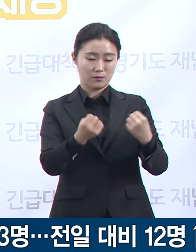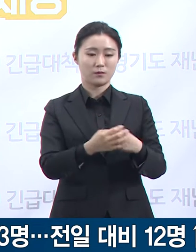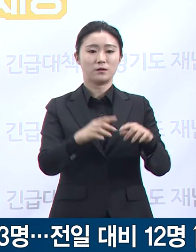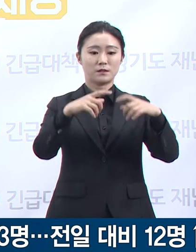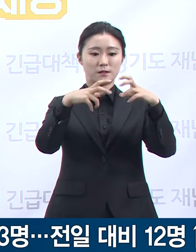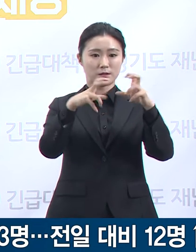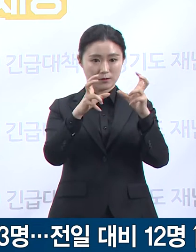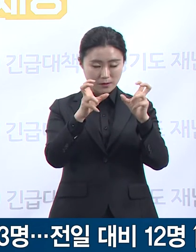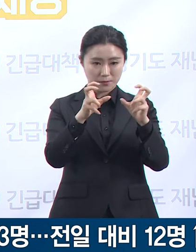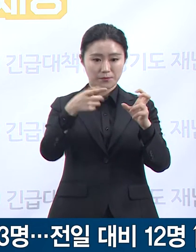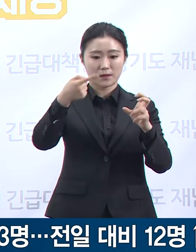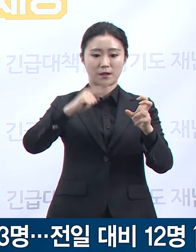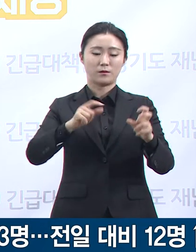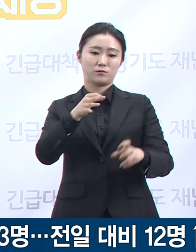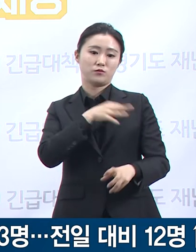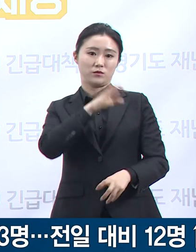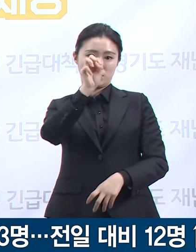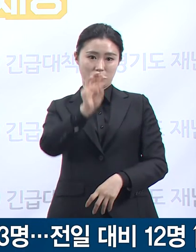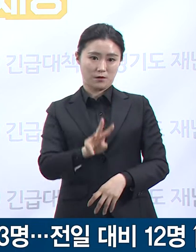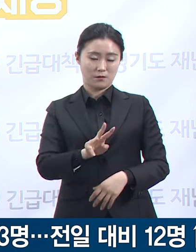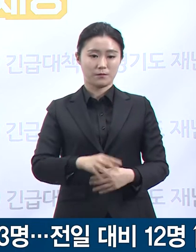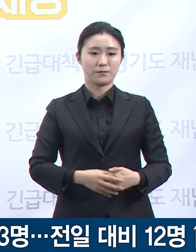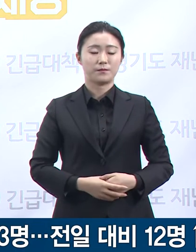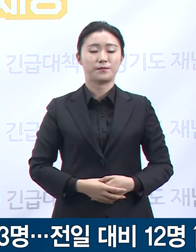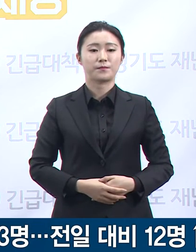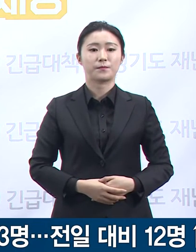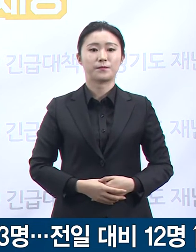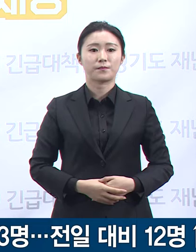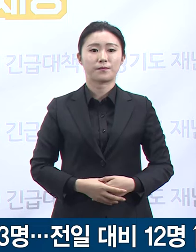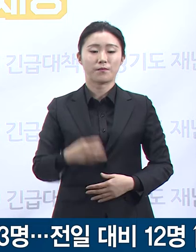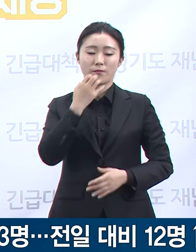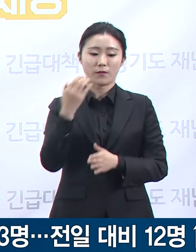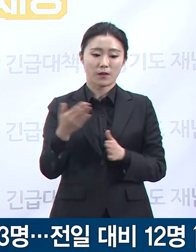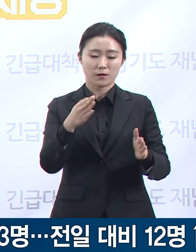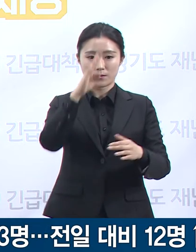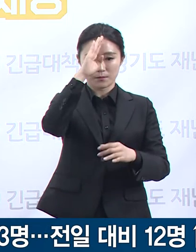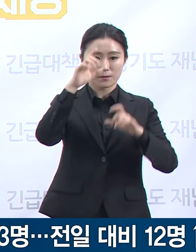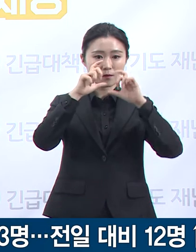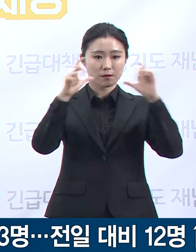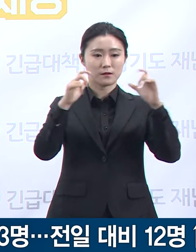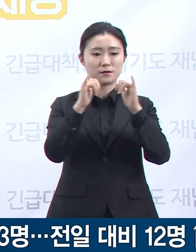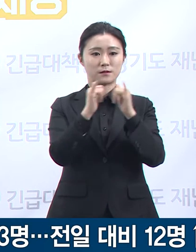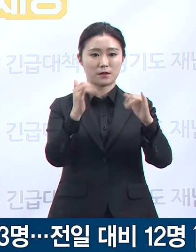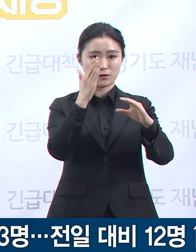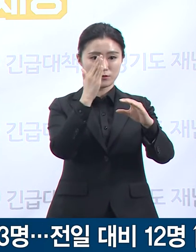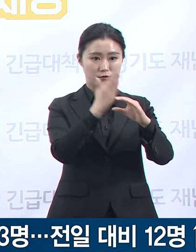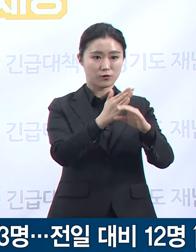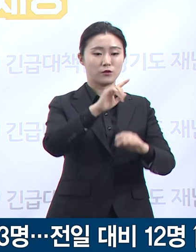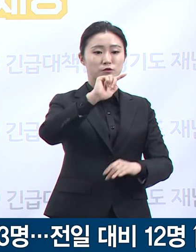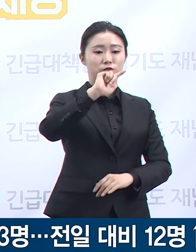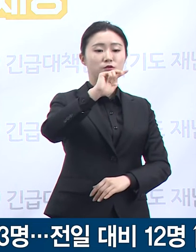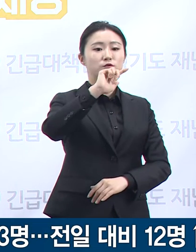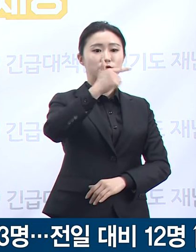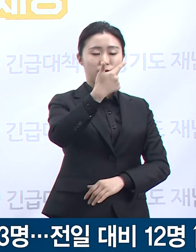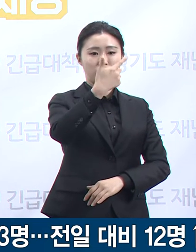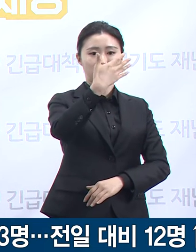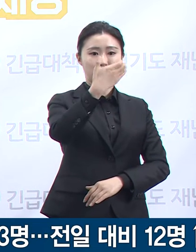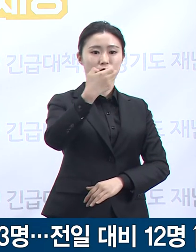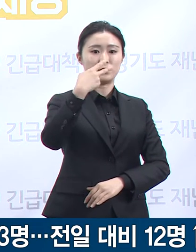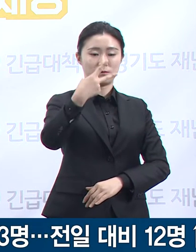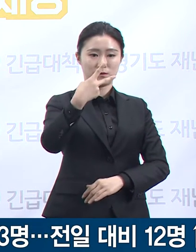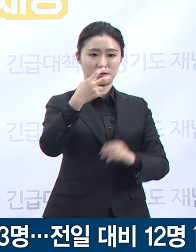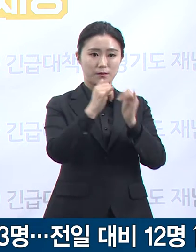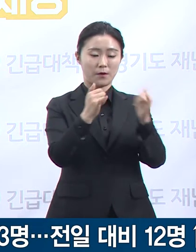부천시 13.7명 순입니다. 경기도 확진자 중 659명은 퇴원하였고 현재